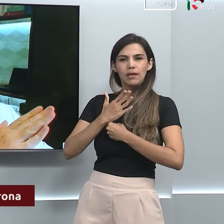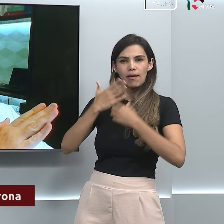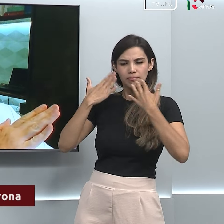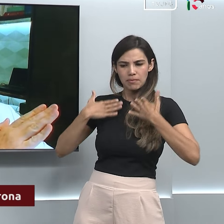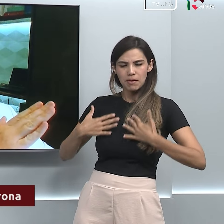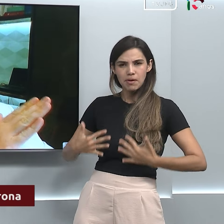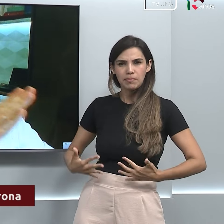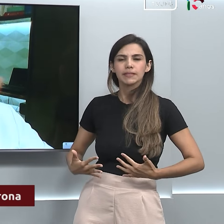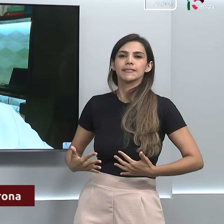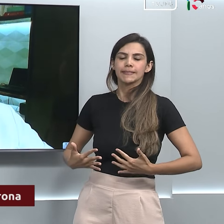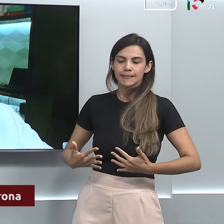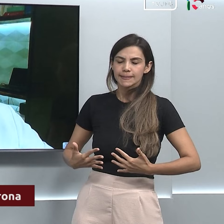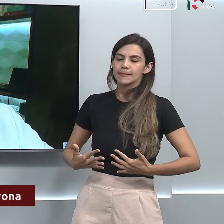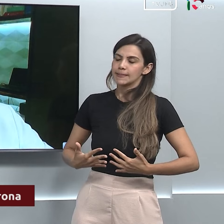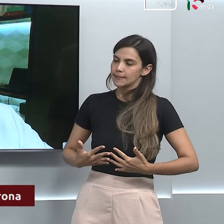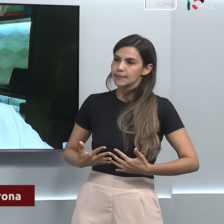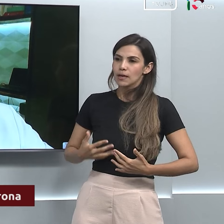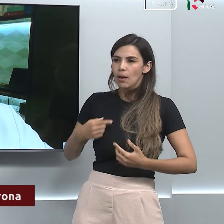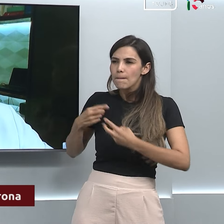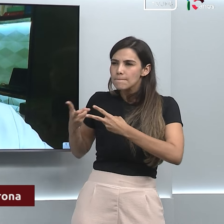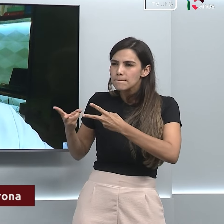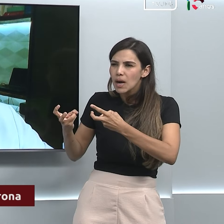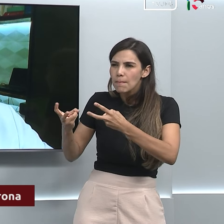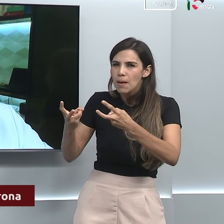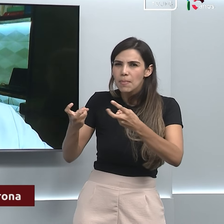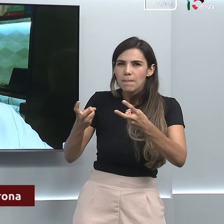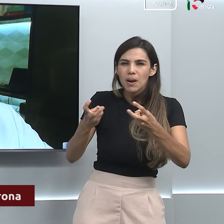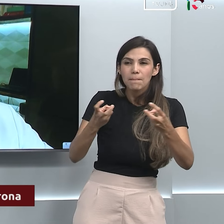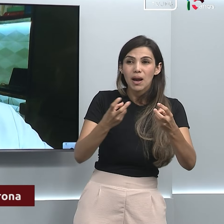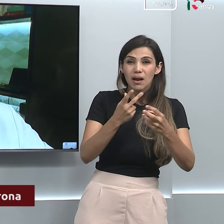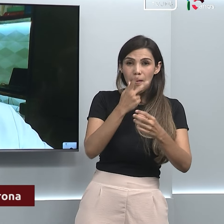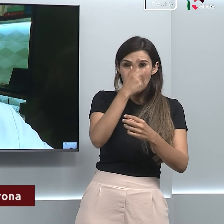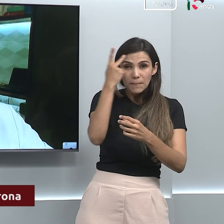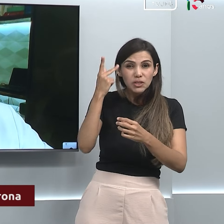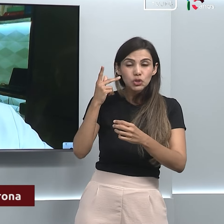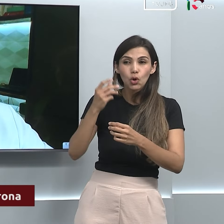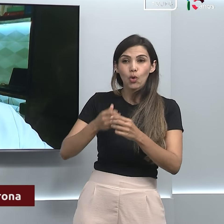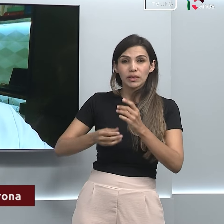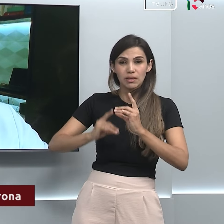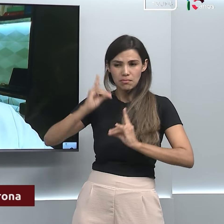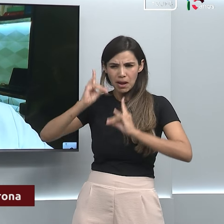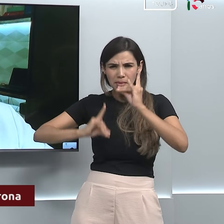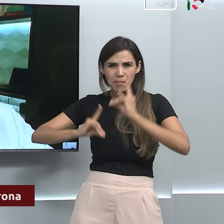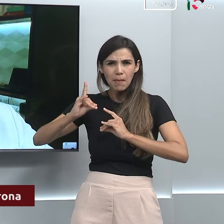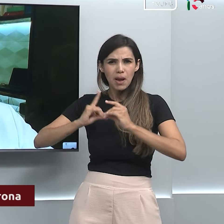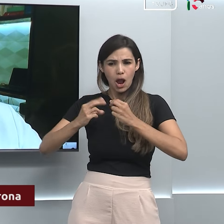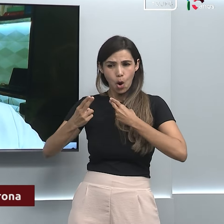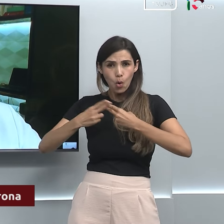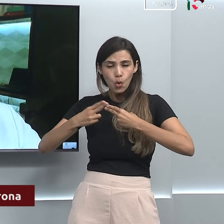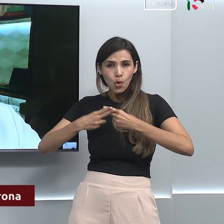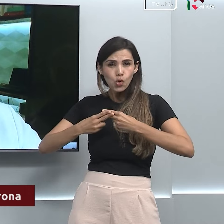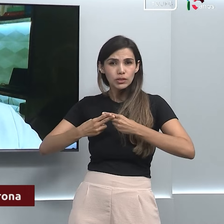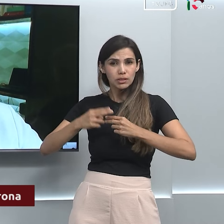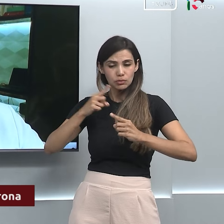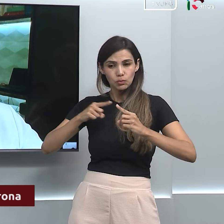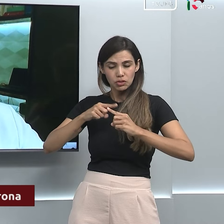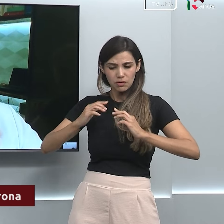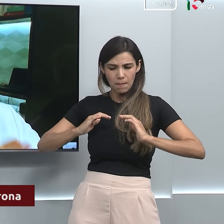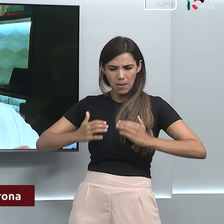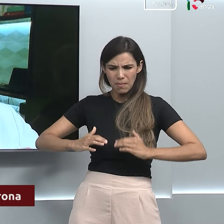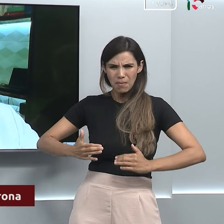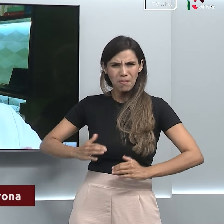veio observar um crescimento nessa prescrição indiscriminada. E nós devemos diferenciar